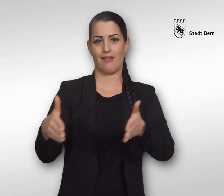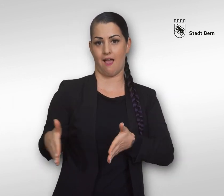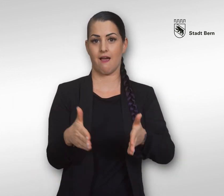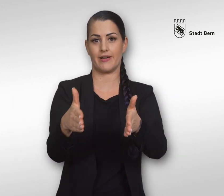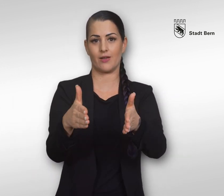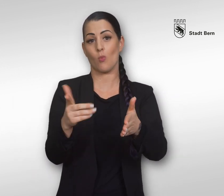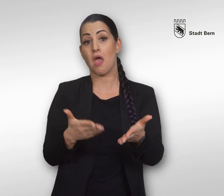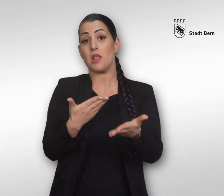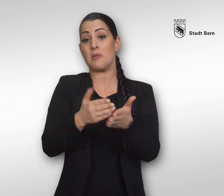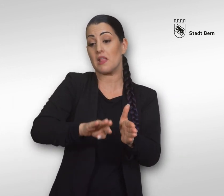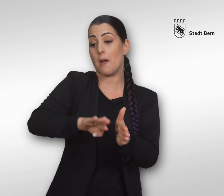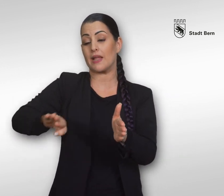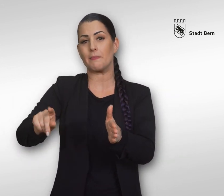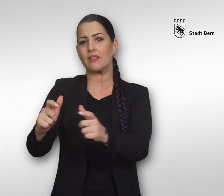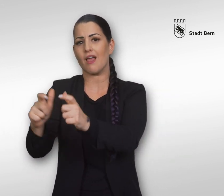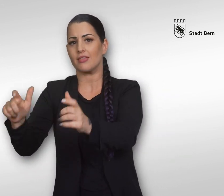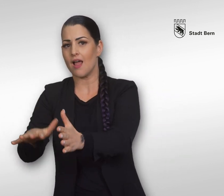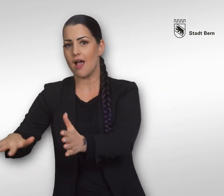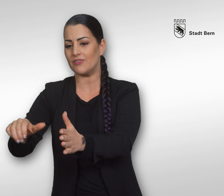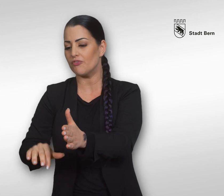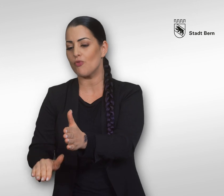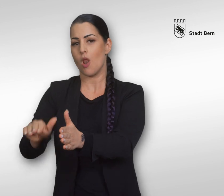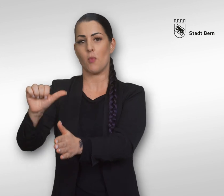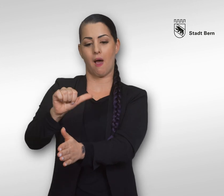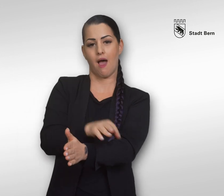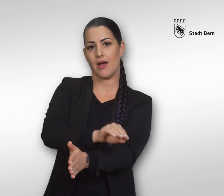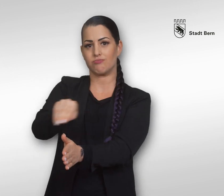abgetrennten, mit Aarewasser befüllten Anlagen eine kühle Erfrischung.